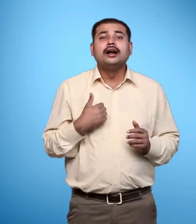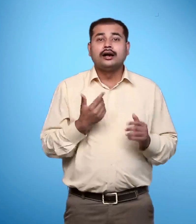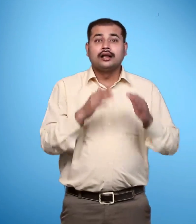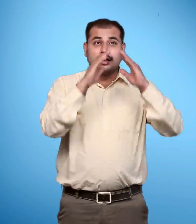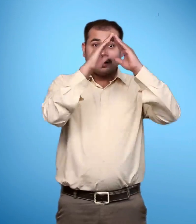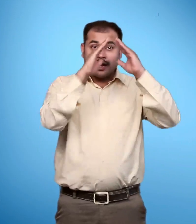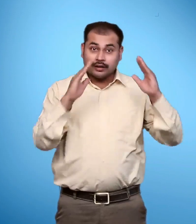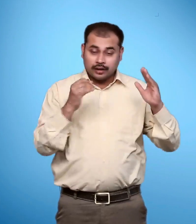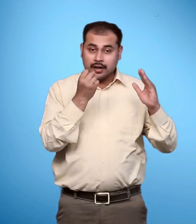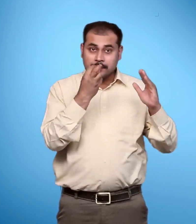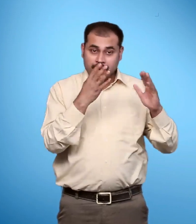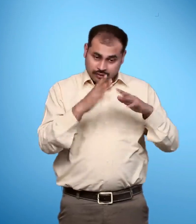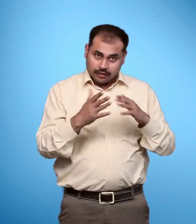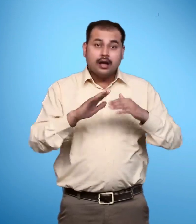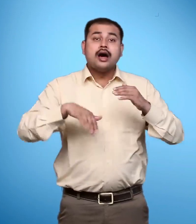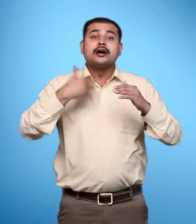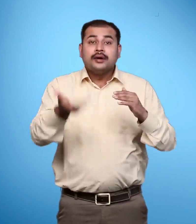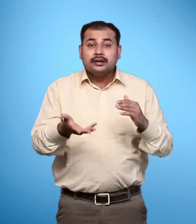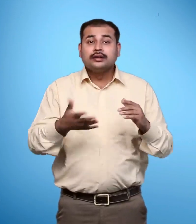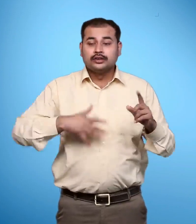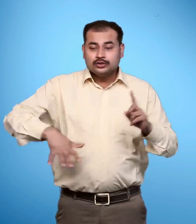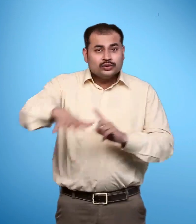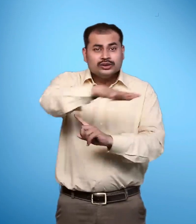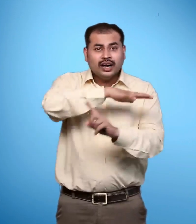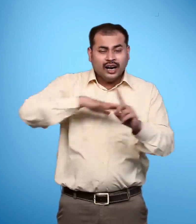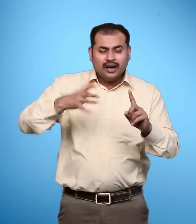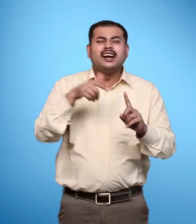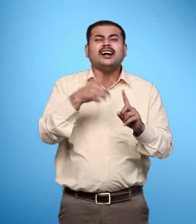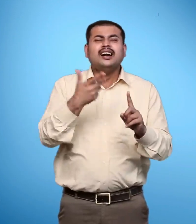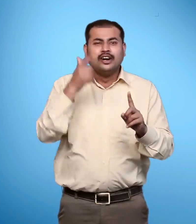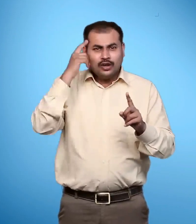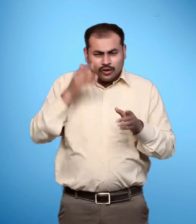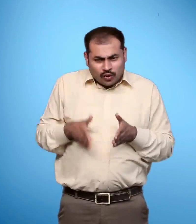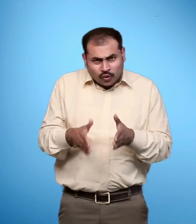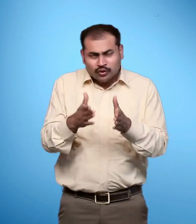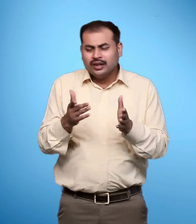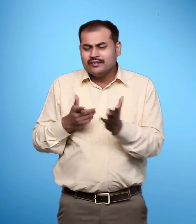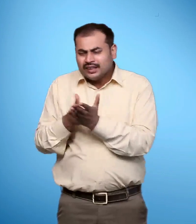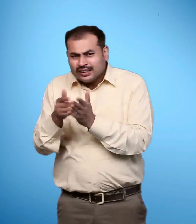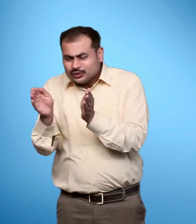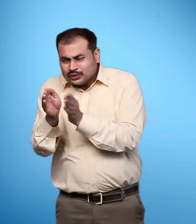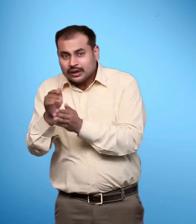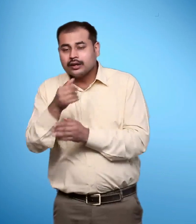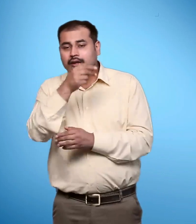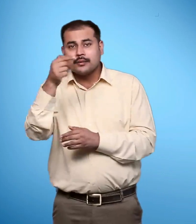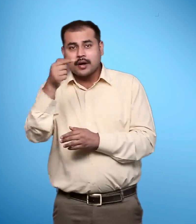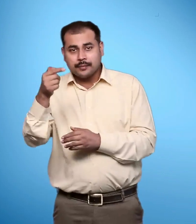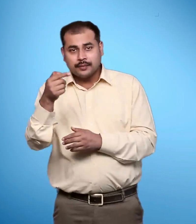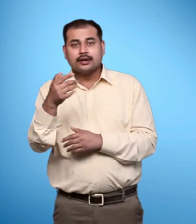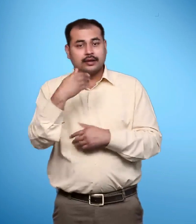कि घर के नमबर के बाद गली महले का नाम फिर गाउं खस्बे शहर के जिस